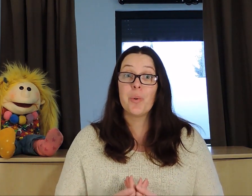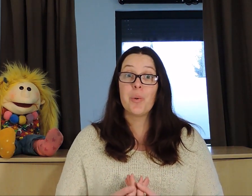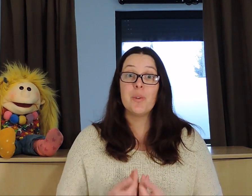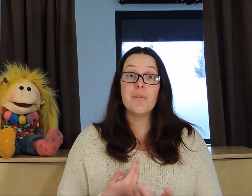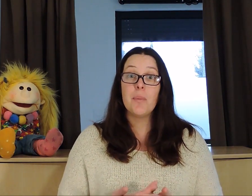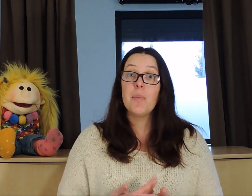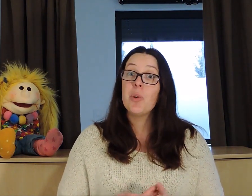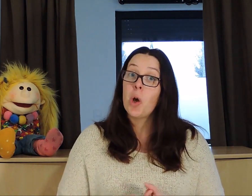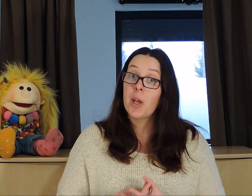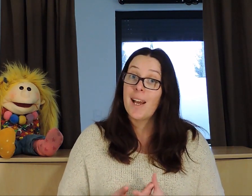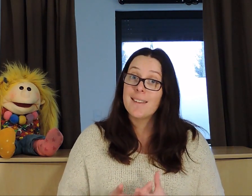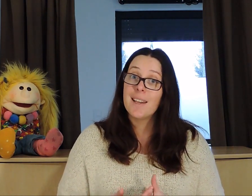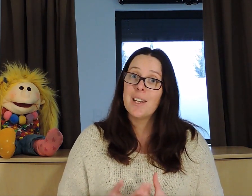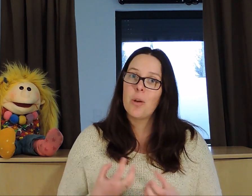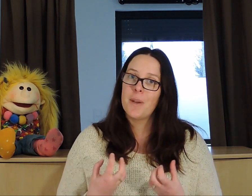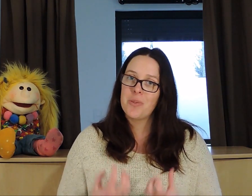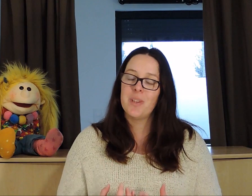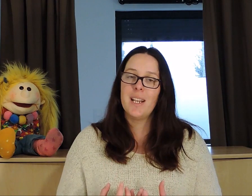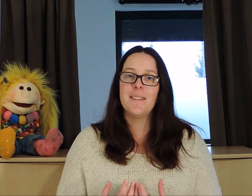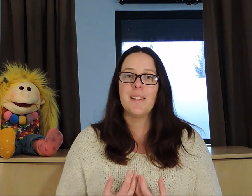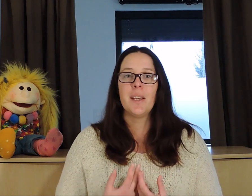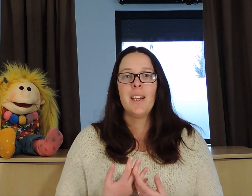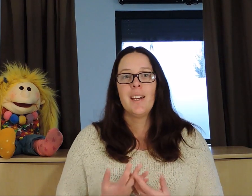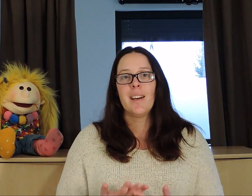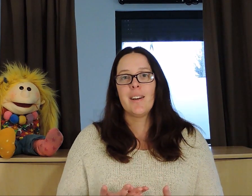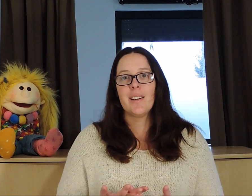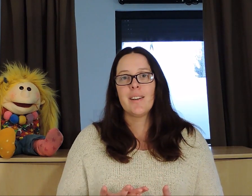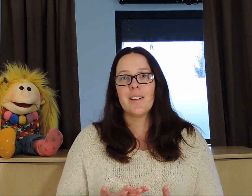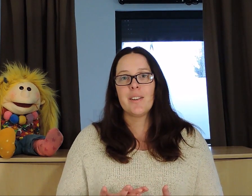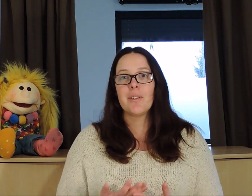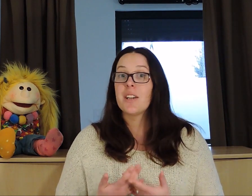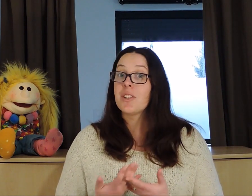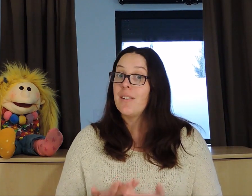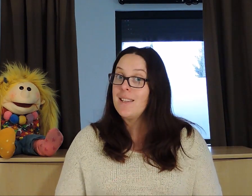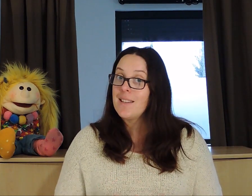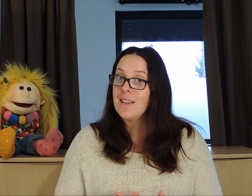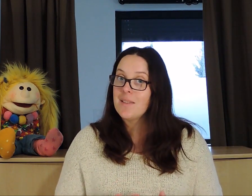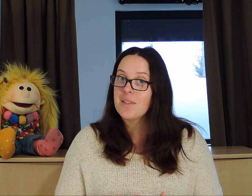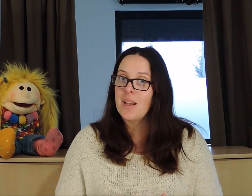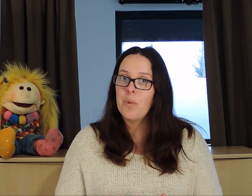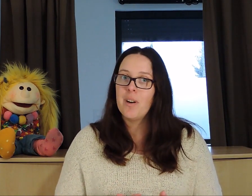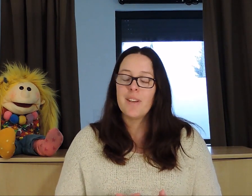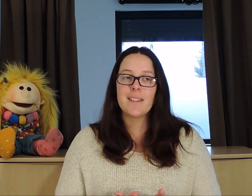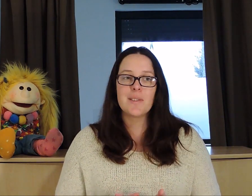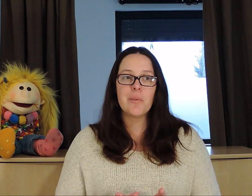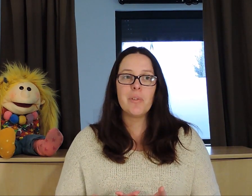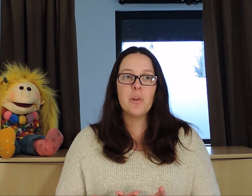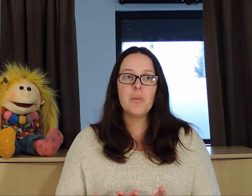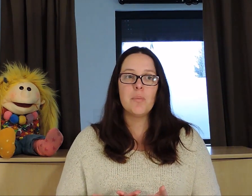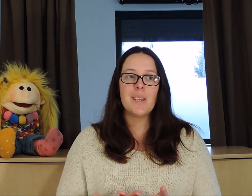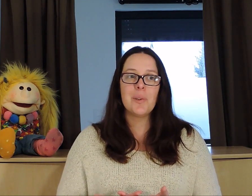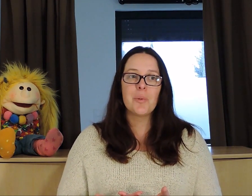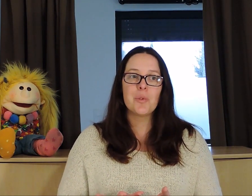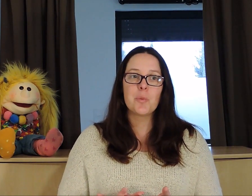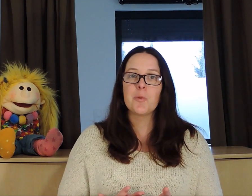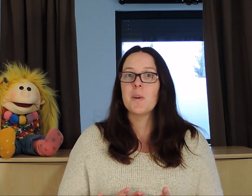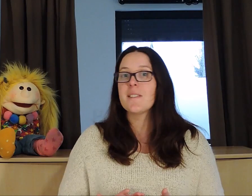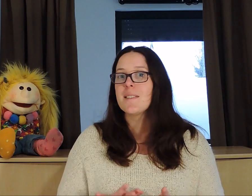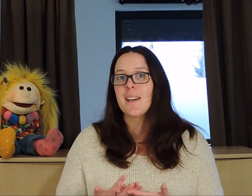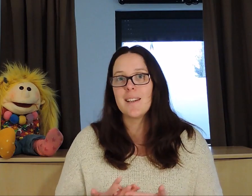niveau même de leur caractère et de leur personnalité. Voilà, je travaille essentiellement avec des enfants. Mais je ne pense pas que ça s